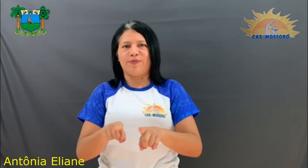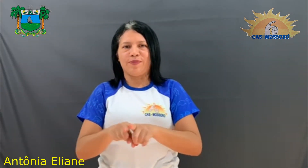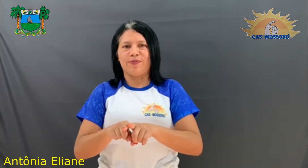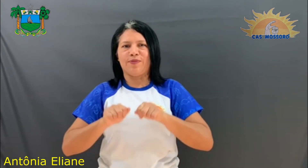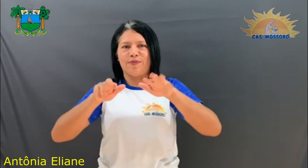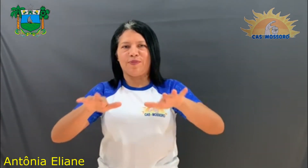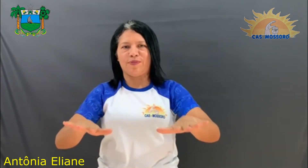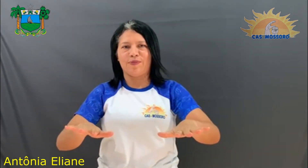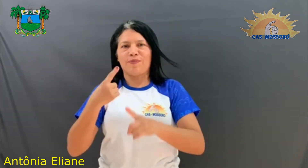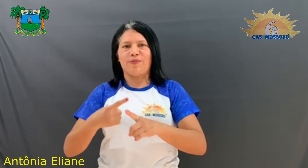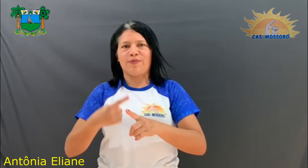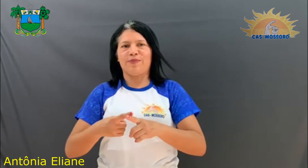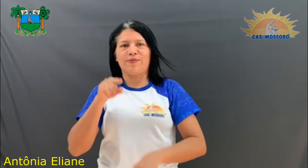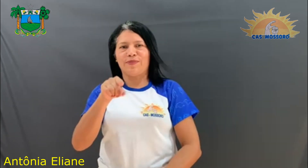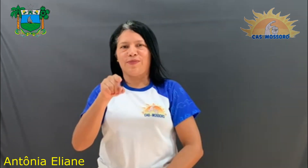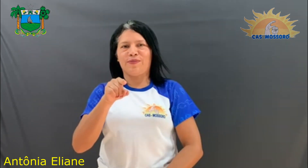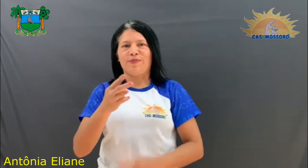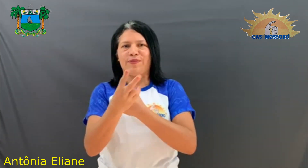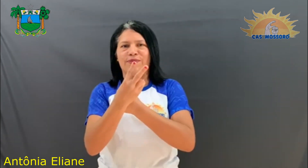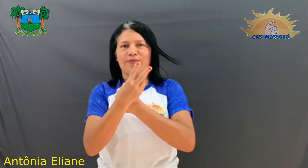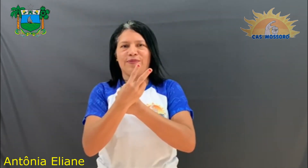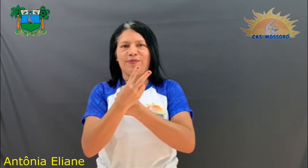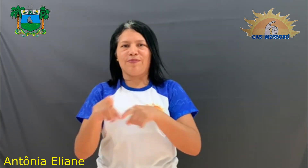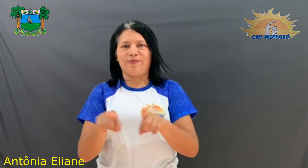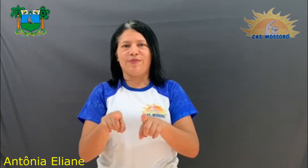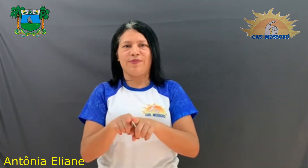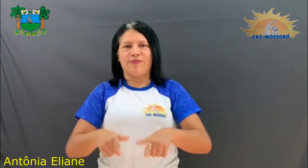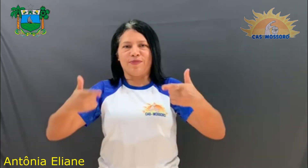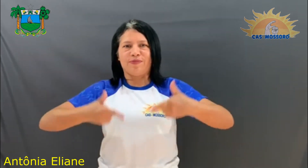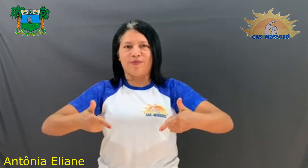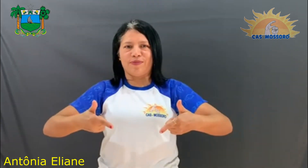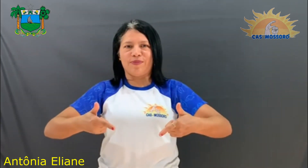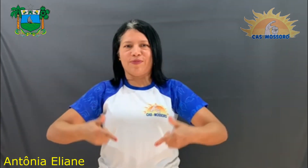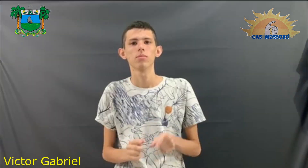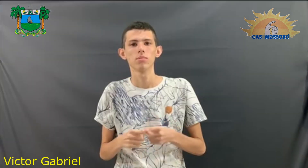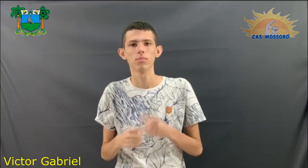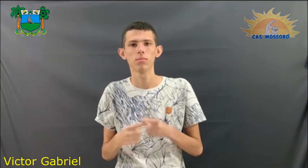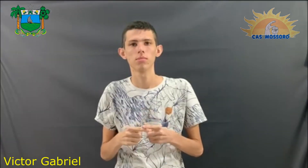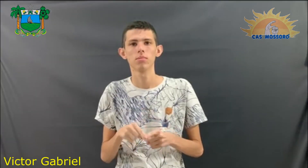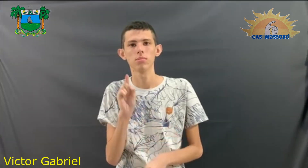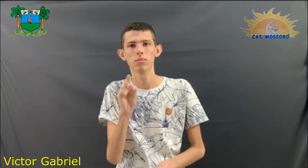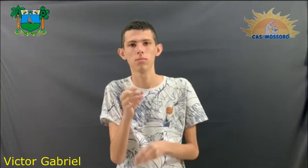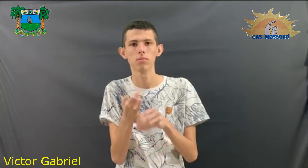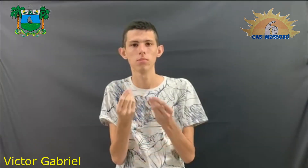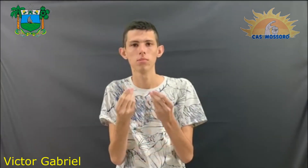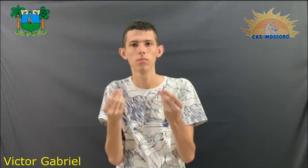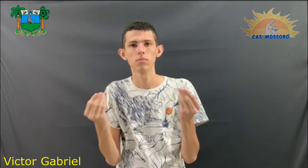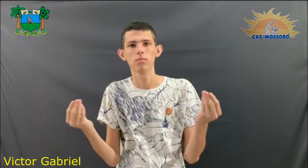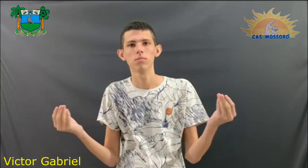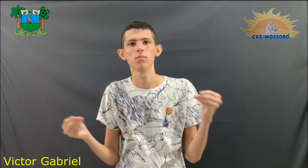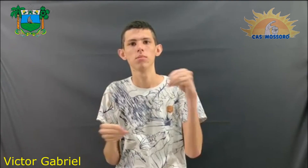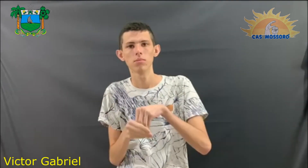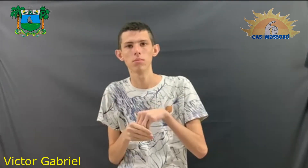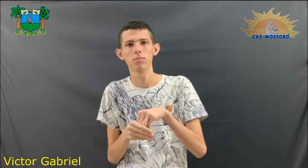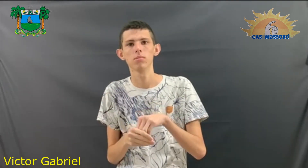pedaços. Por ser lar e por ser lida. Por ser mil em uma só. Por ser sempre